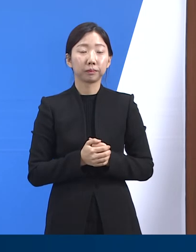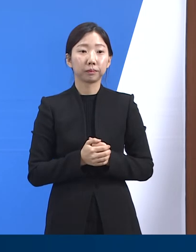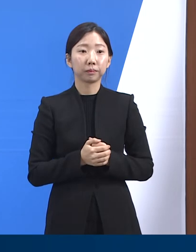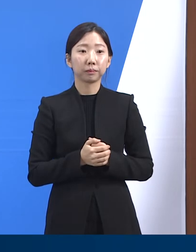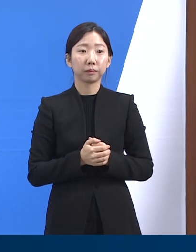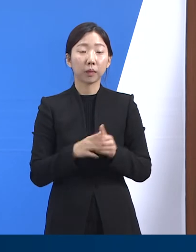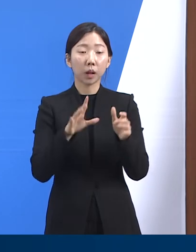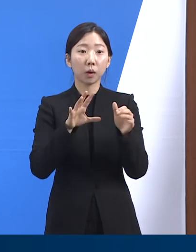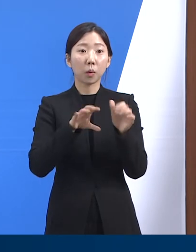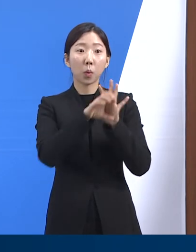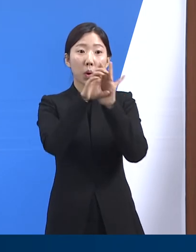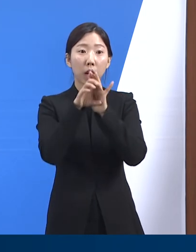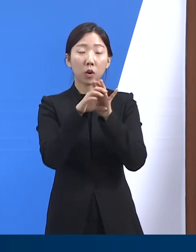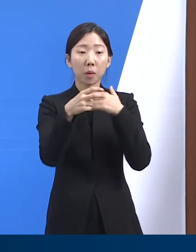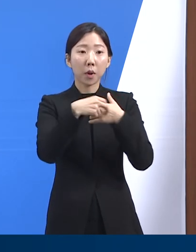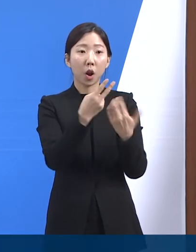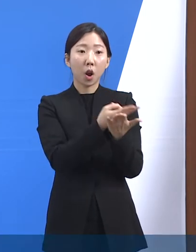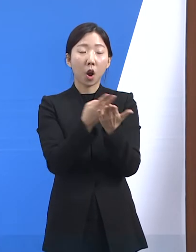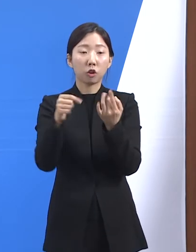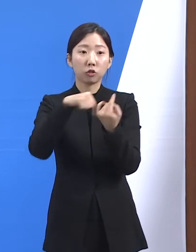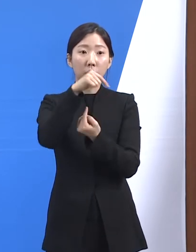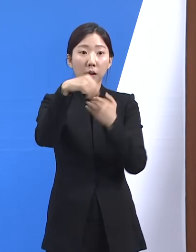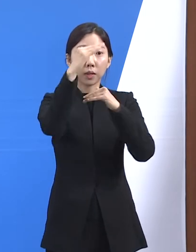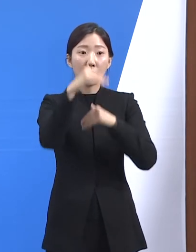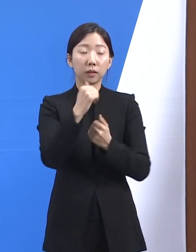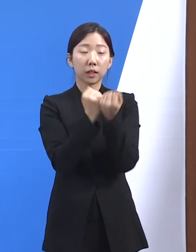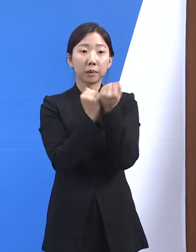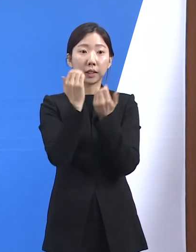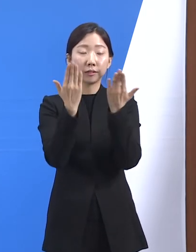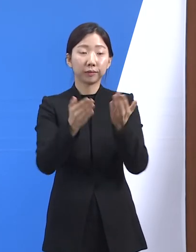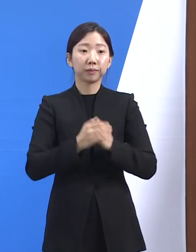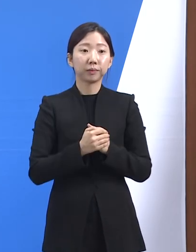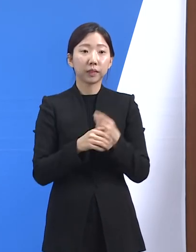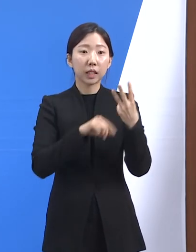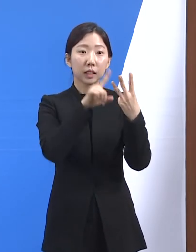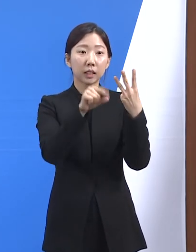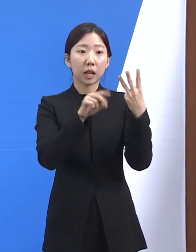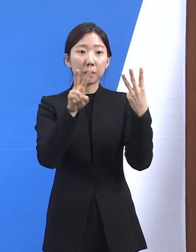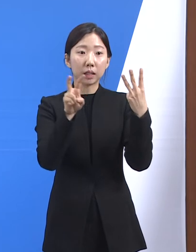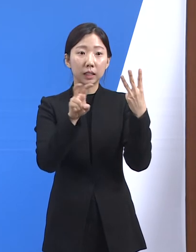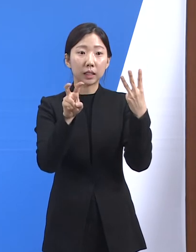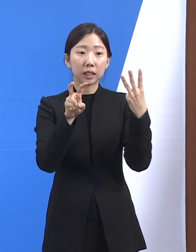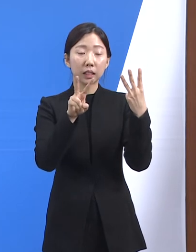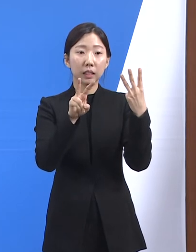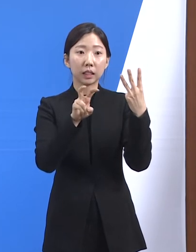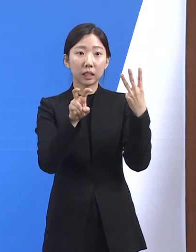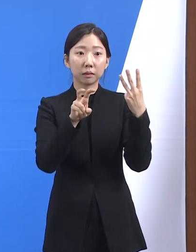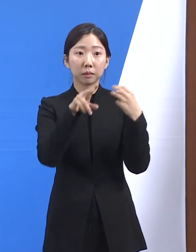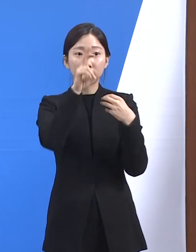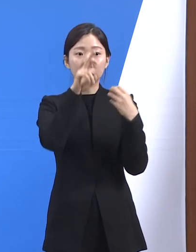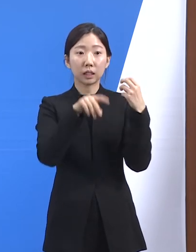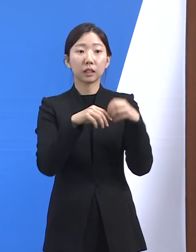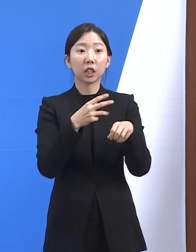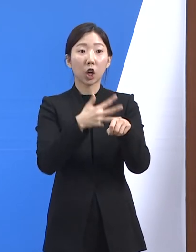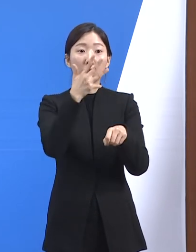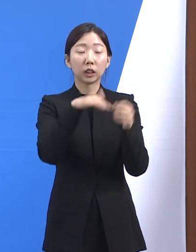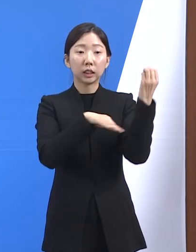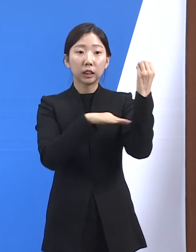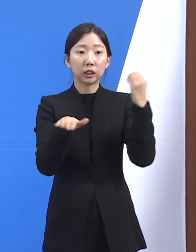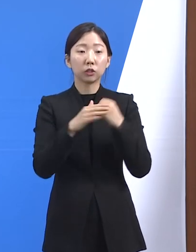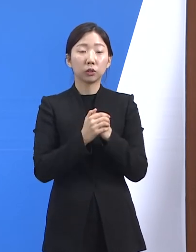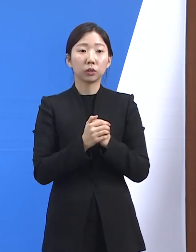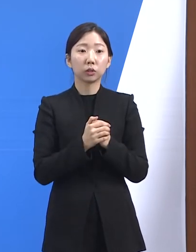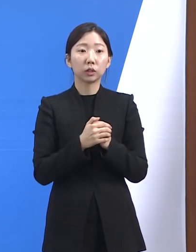코로나19 병상 운영 현황에 대하여 말씀드리겠습니다. 3월 22일 20시 기준 도내 의료기관 확보